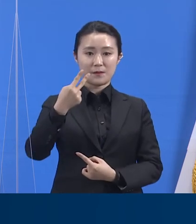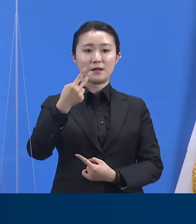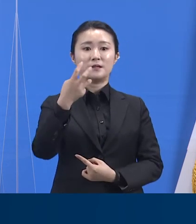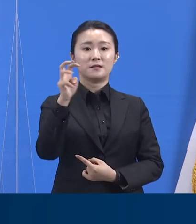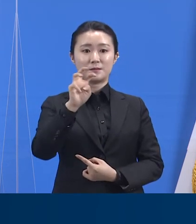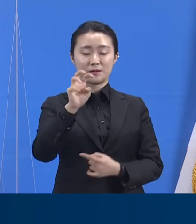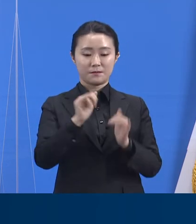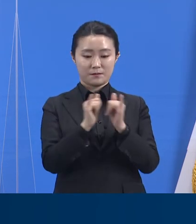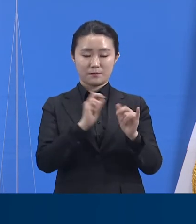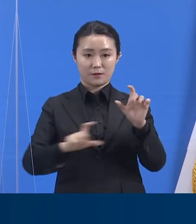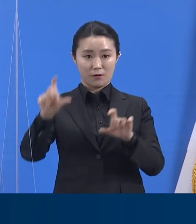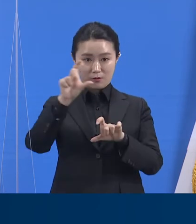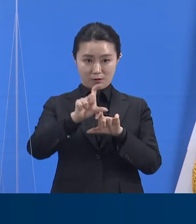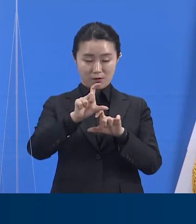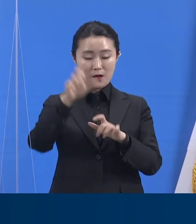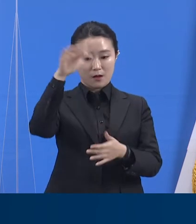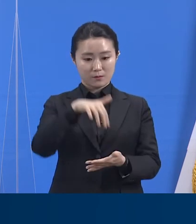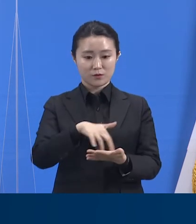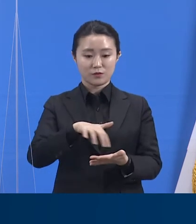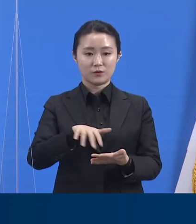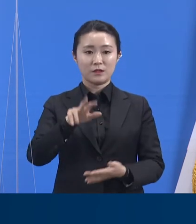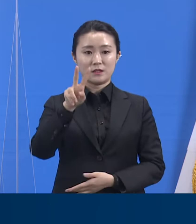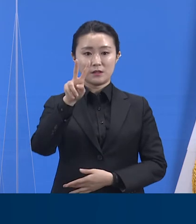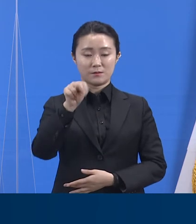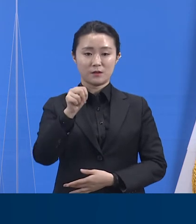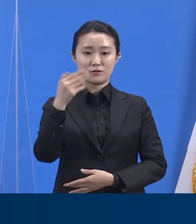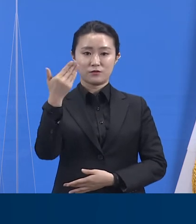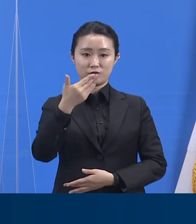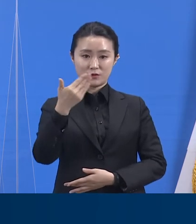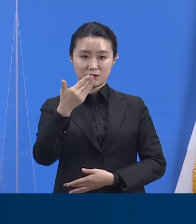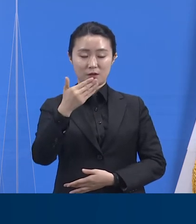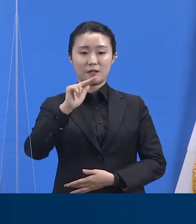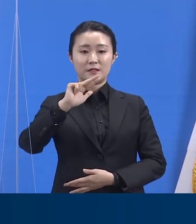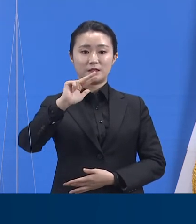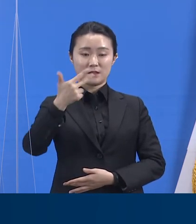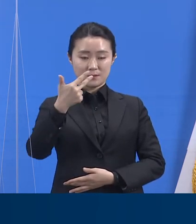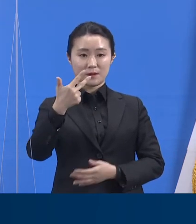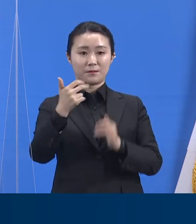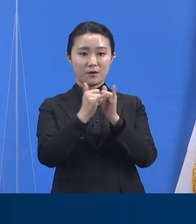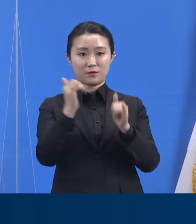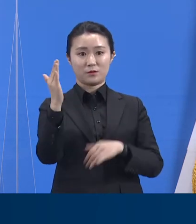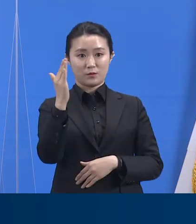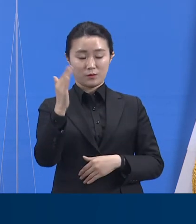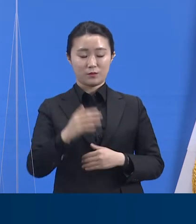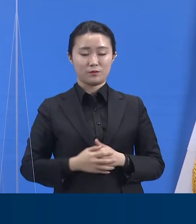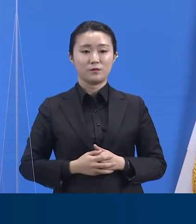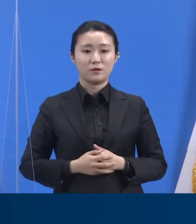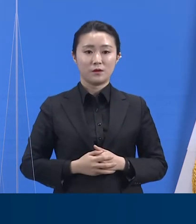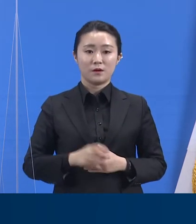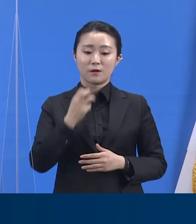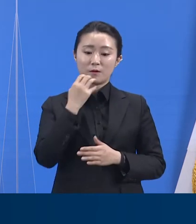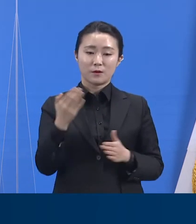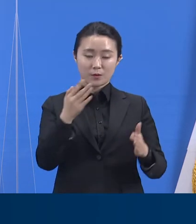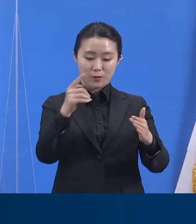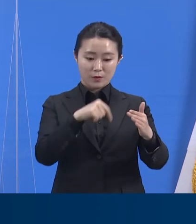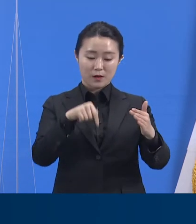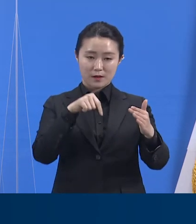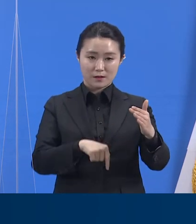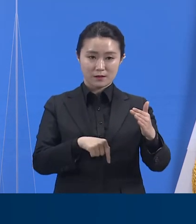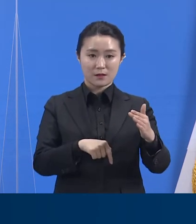총 29,792명으로 도내 28개 시군에서 확진자가 발생하였습니다.